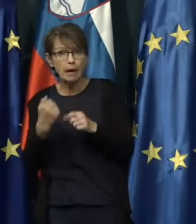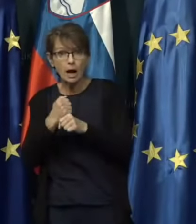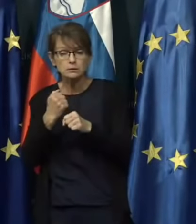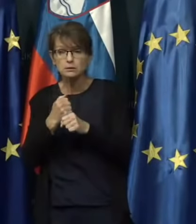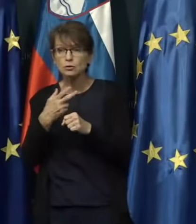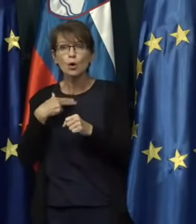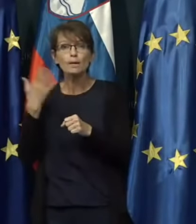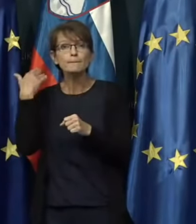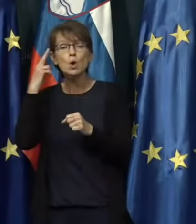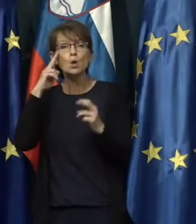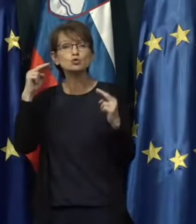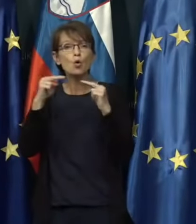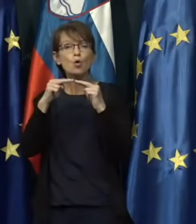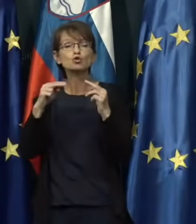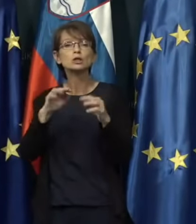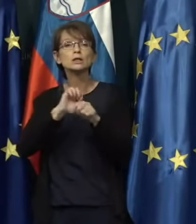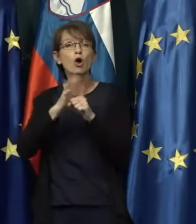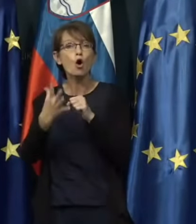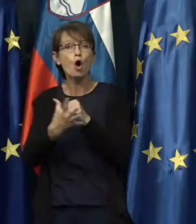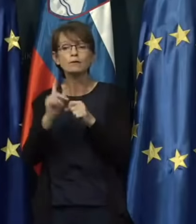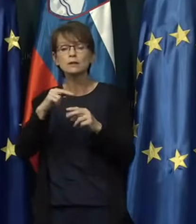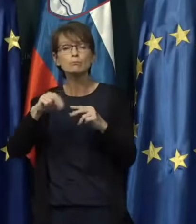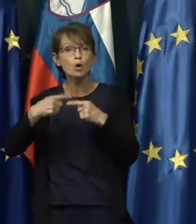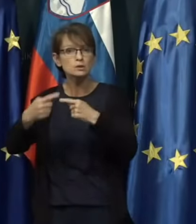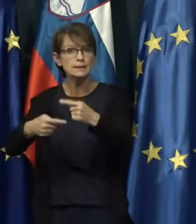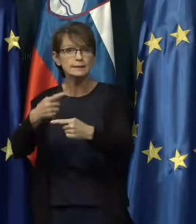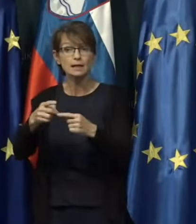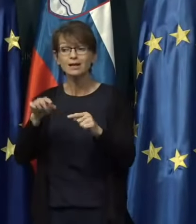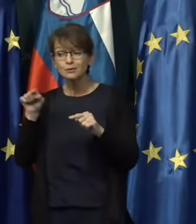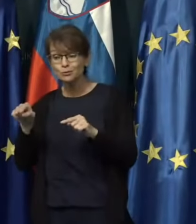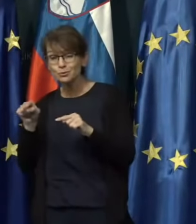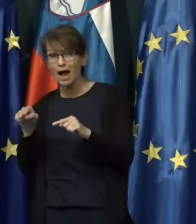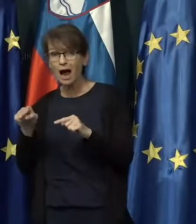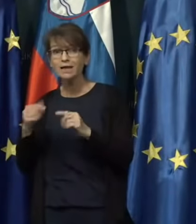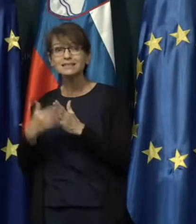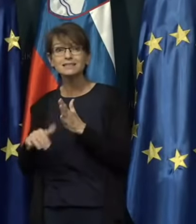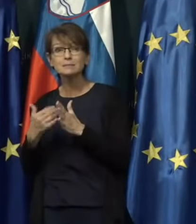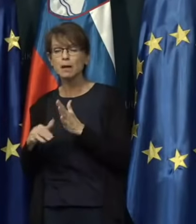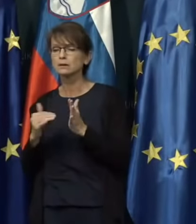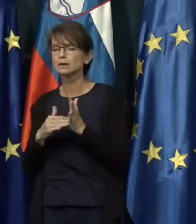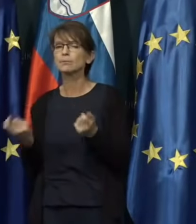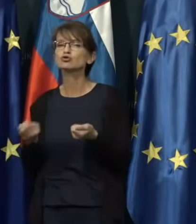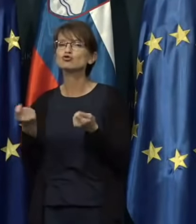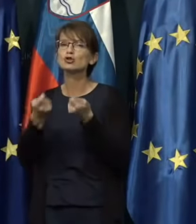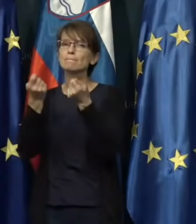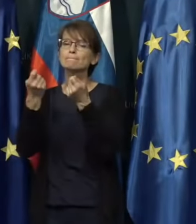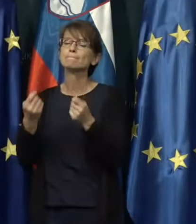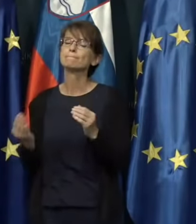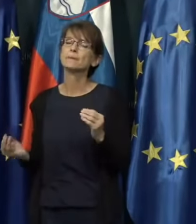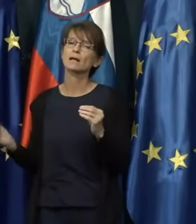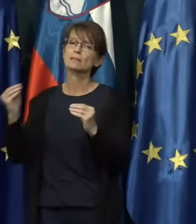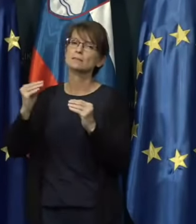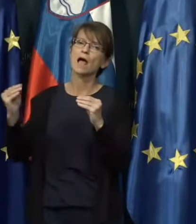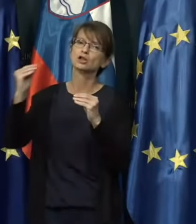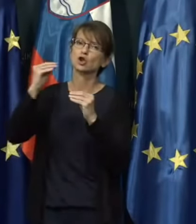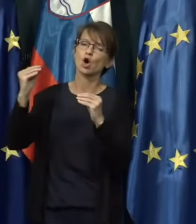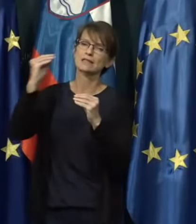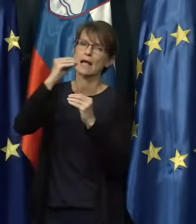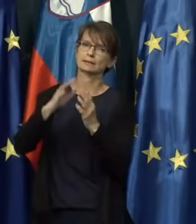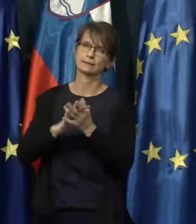s COVID-om in njihovim posledicami čim prej nadoknadili. Kot vidite, so ekonomske napovedi